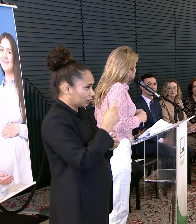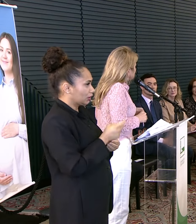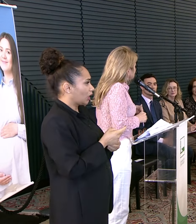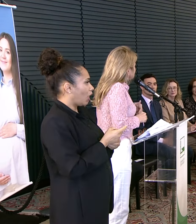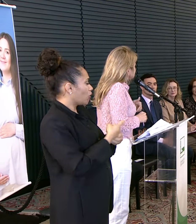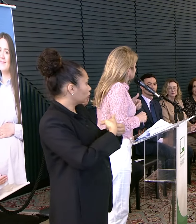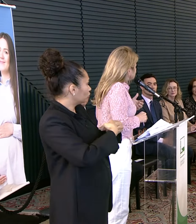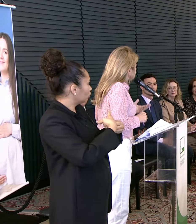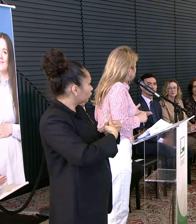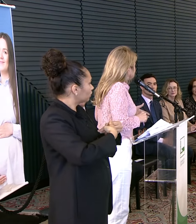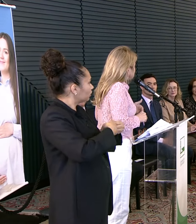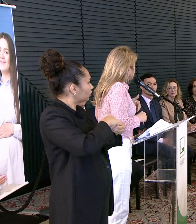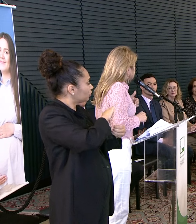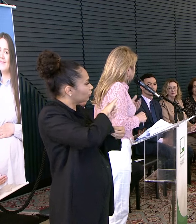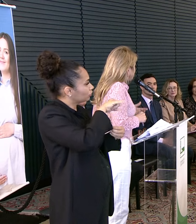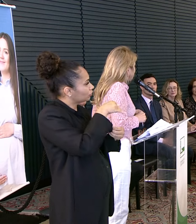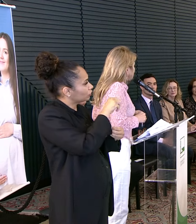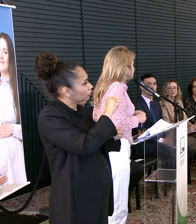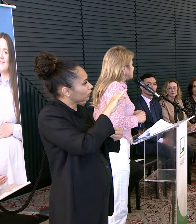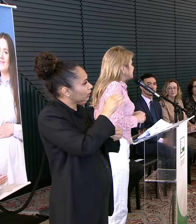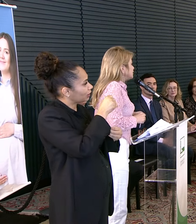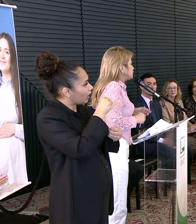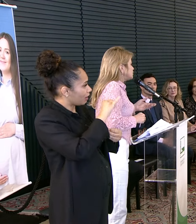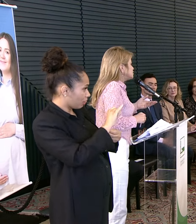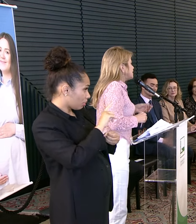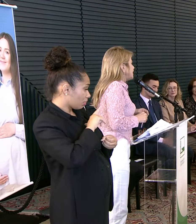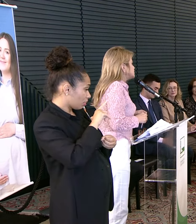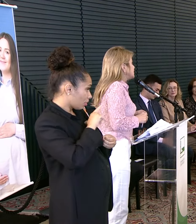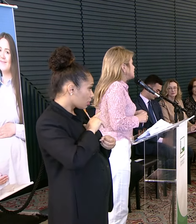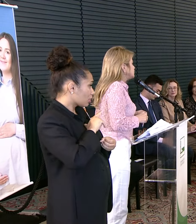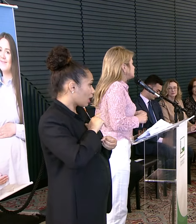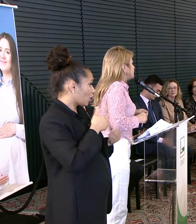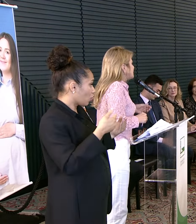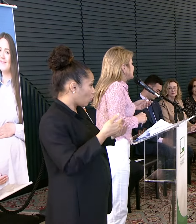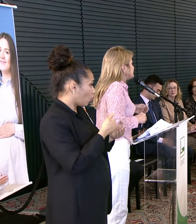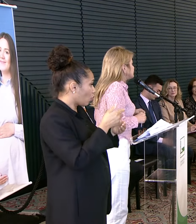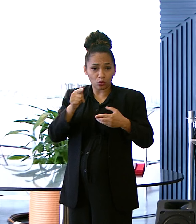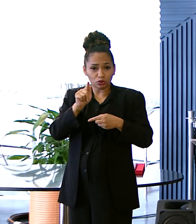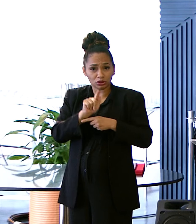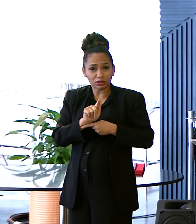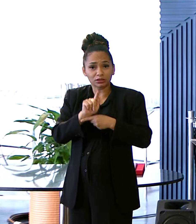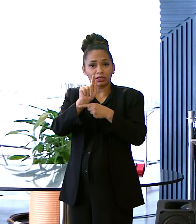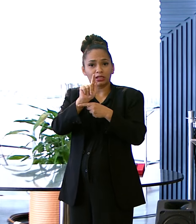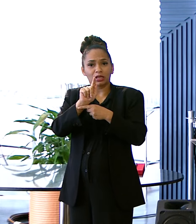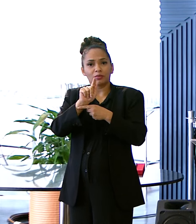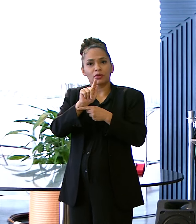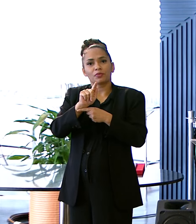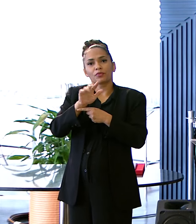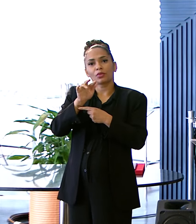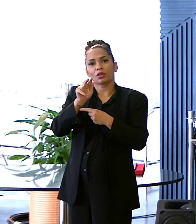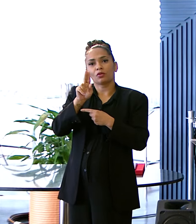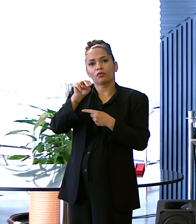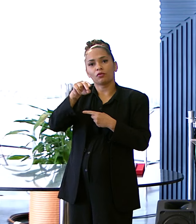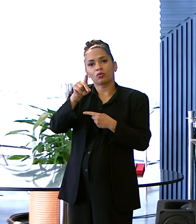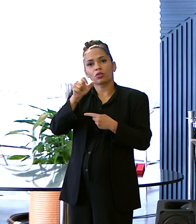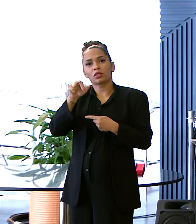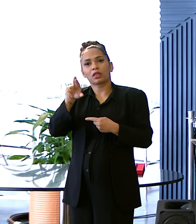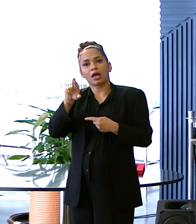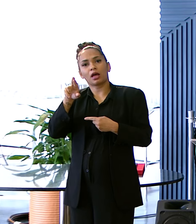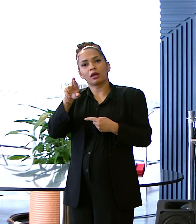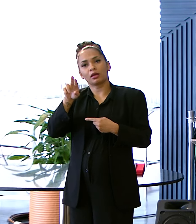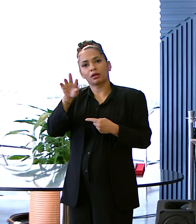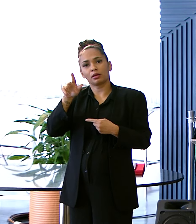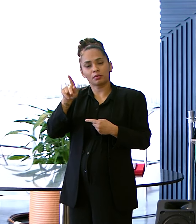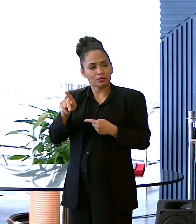Jatai É um hospital Que é estadualizado É um hospital estadual Que hoje É gerido Pela Fundarque Que é uma fundação Da Universidade Federal